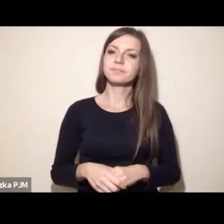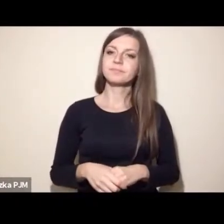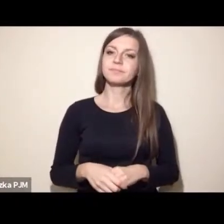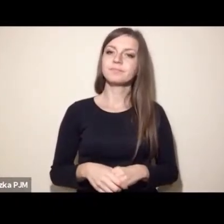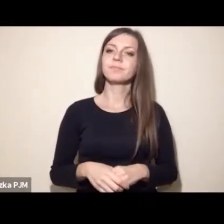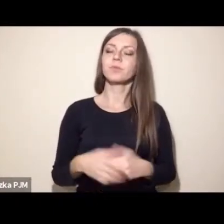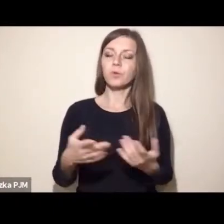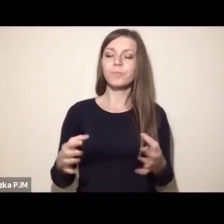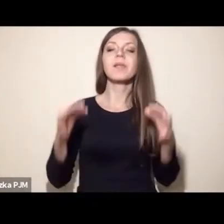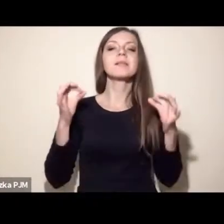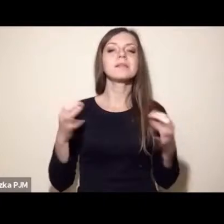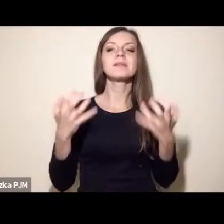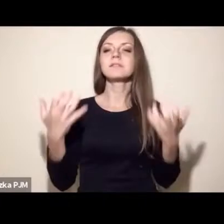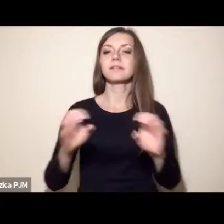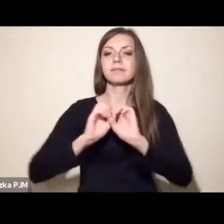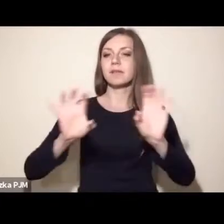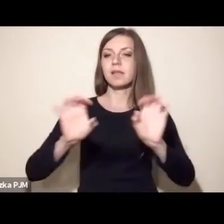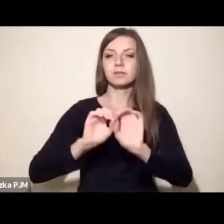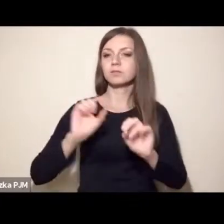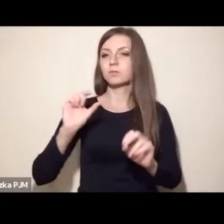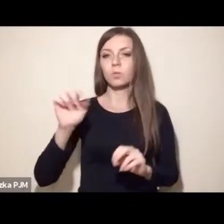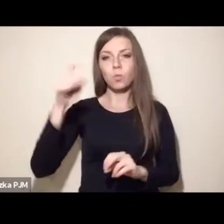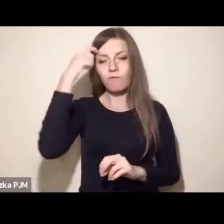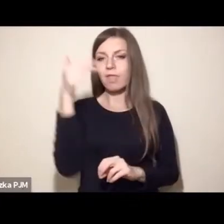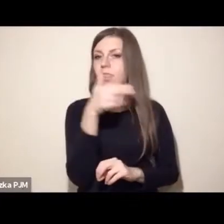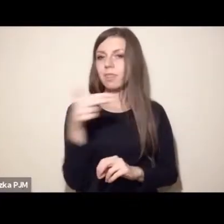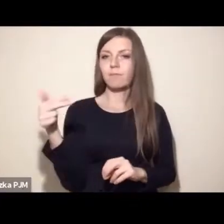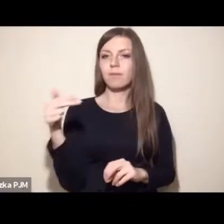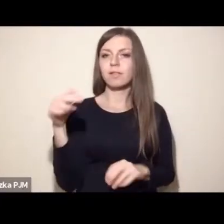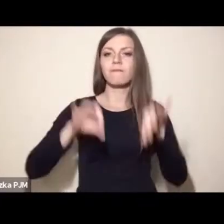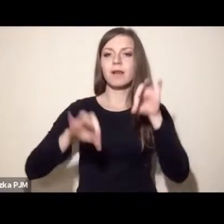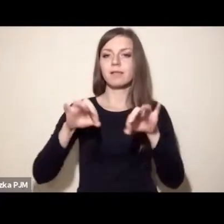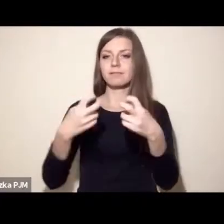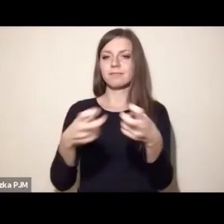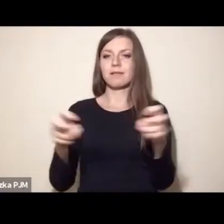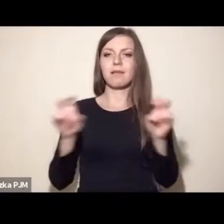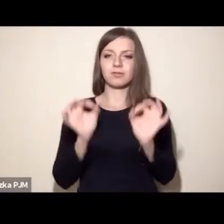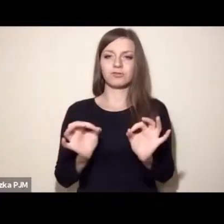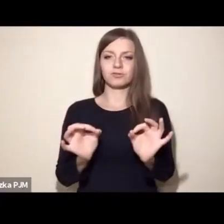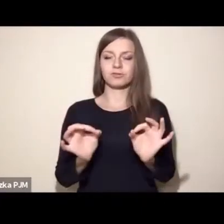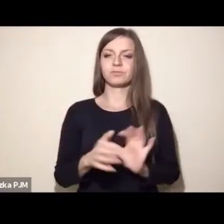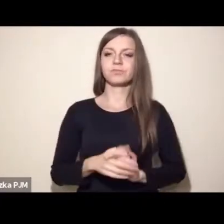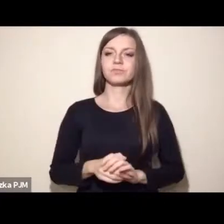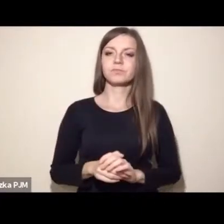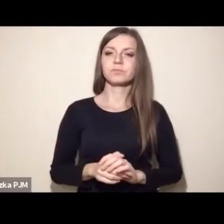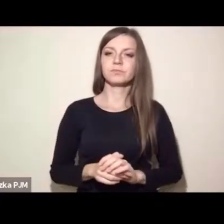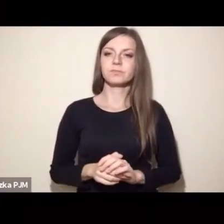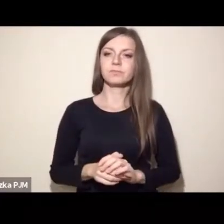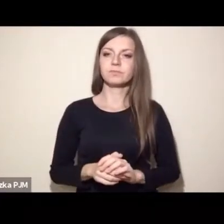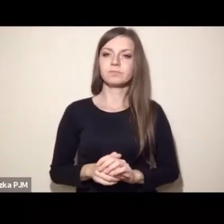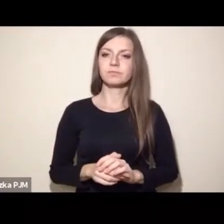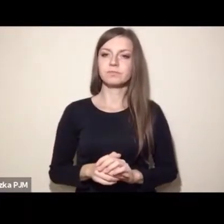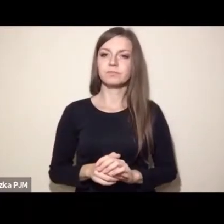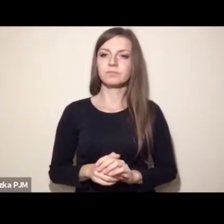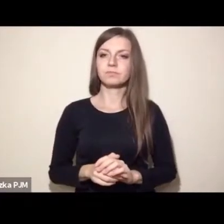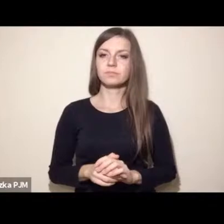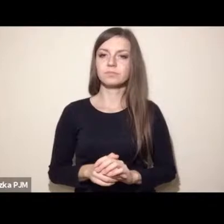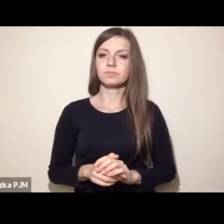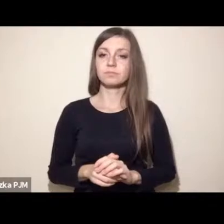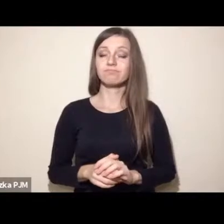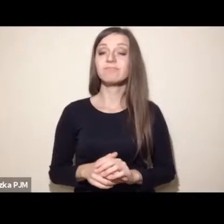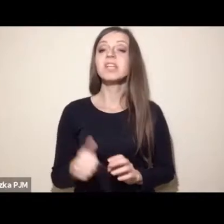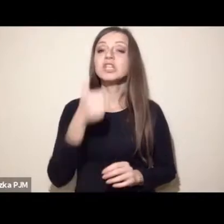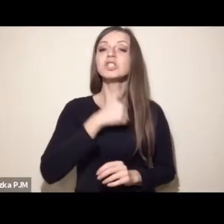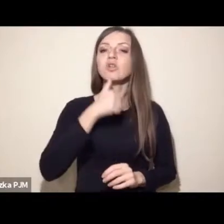przechodząc do głównego tematu tej konferencji, zwracam uwagę, że zielona